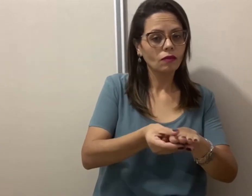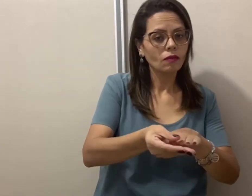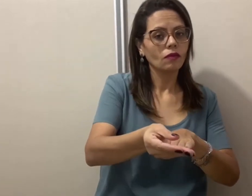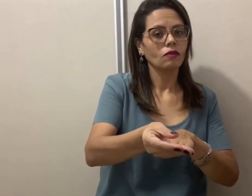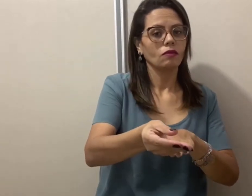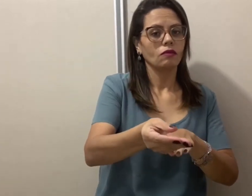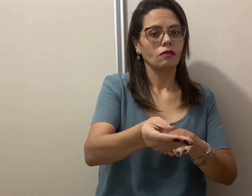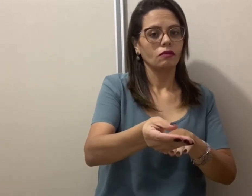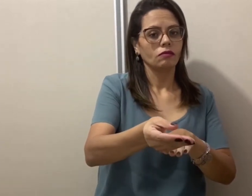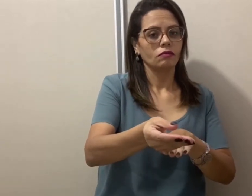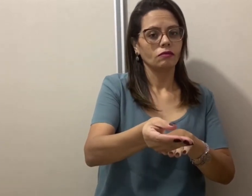Aconselhar.